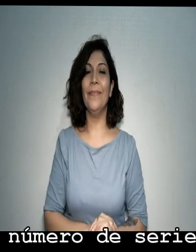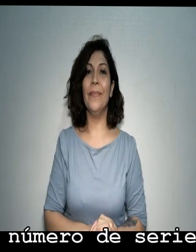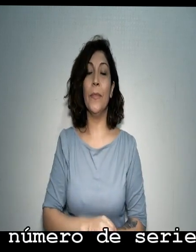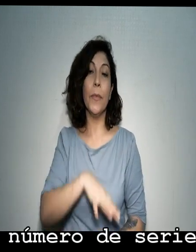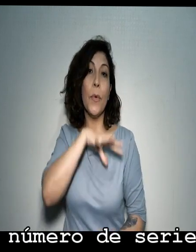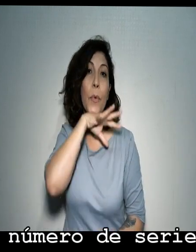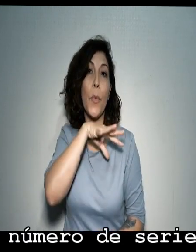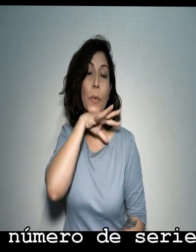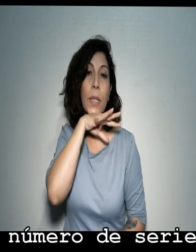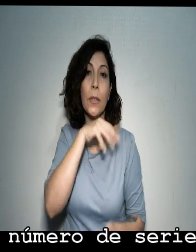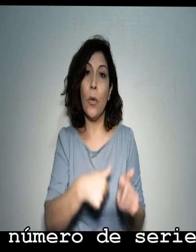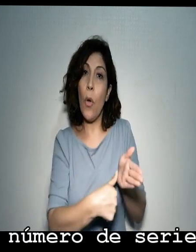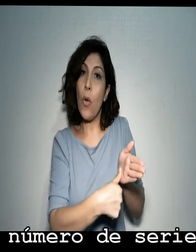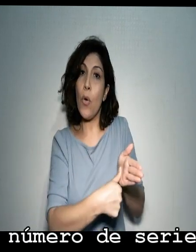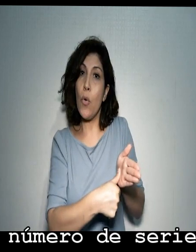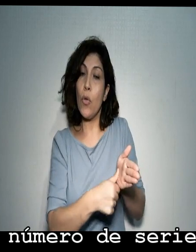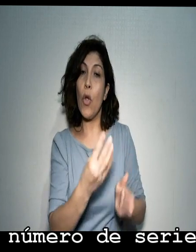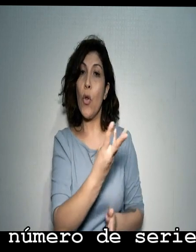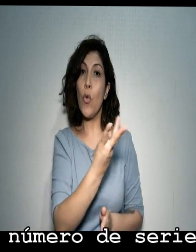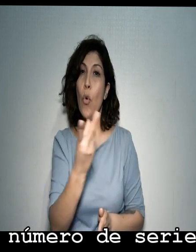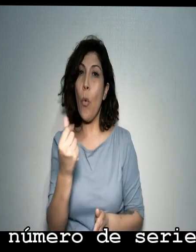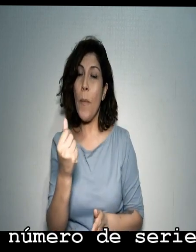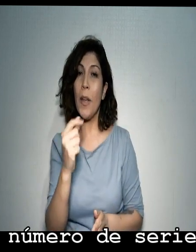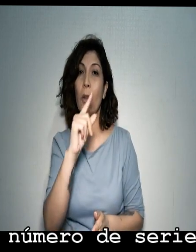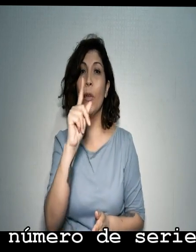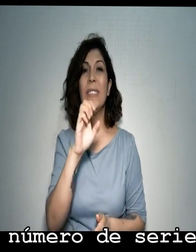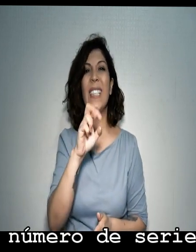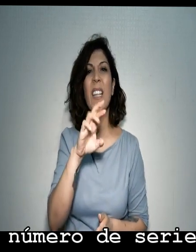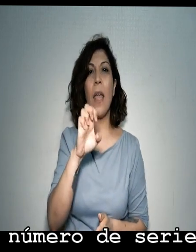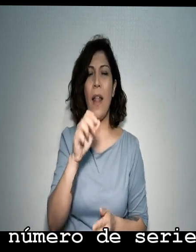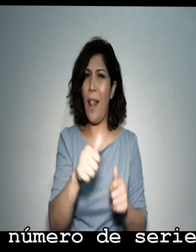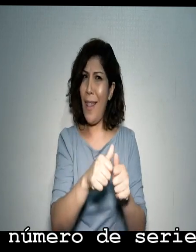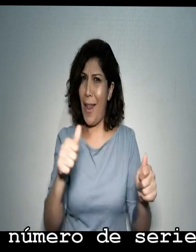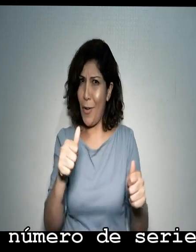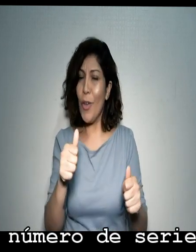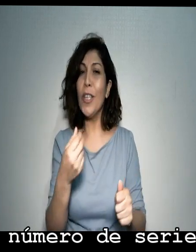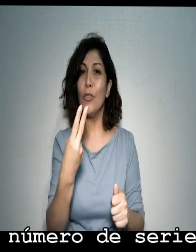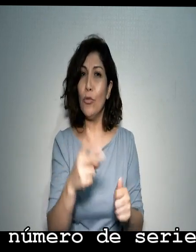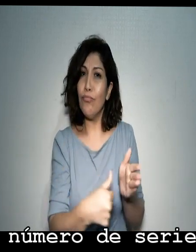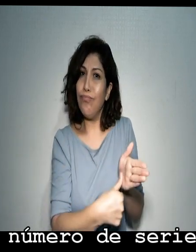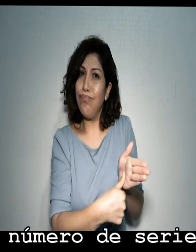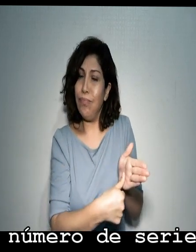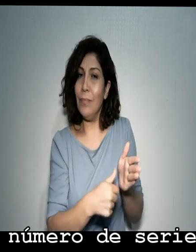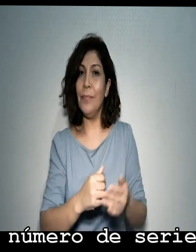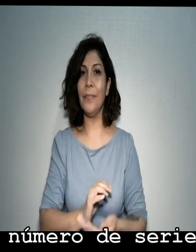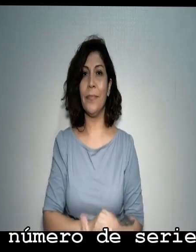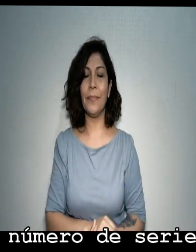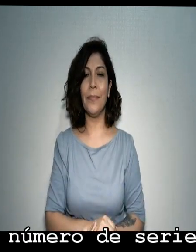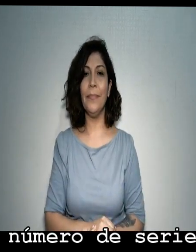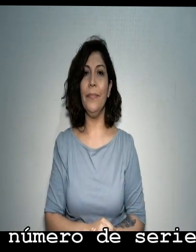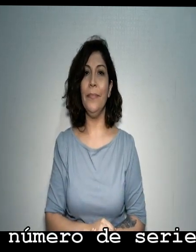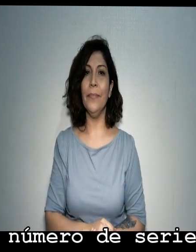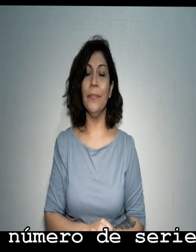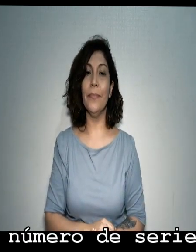utilizando el root y el número de serie o verificador de su cédula de identidad.